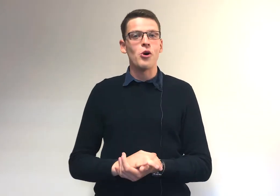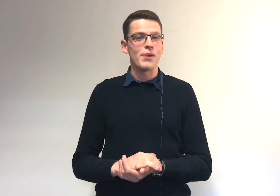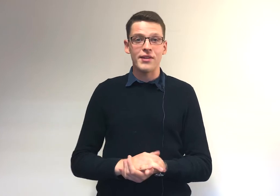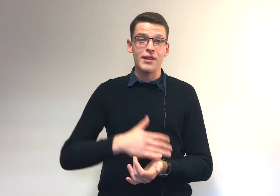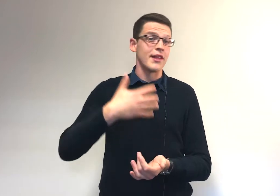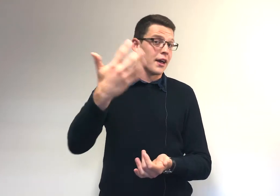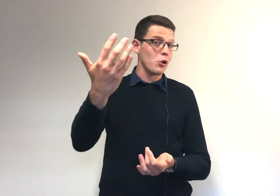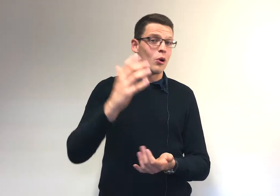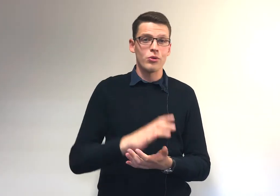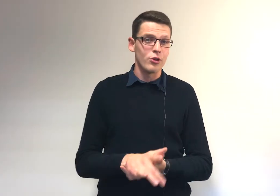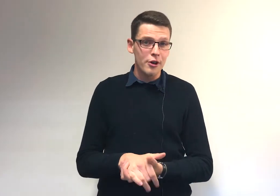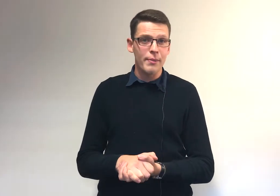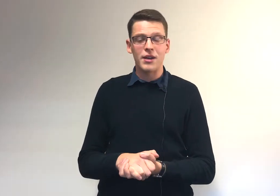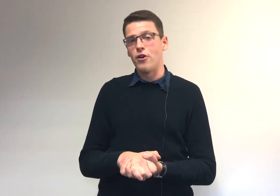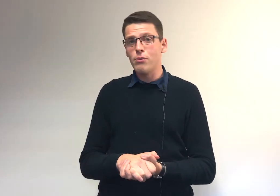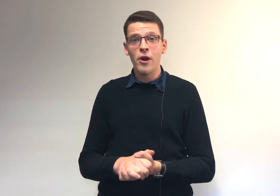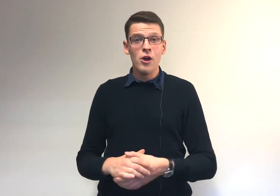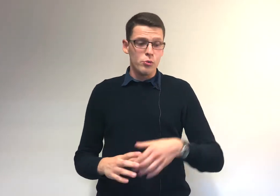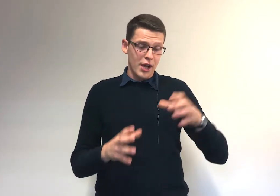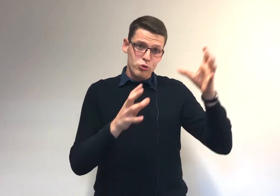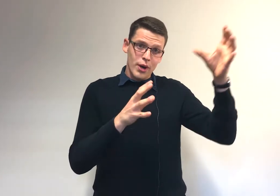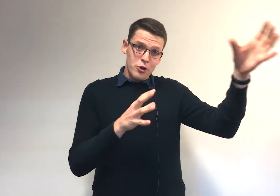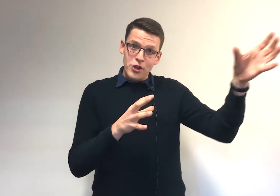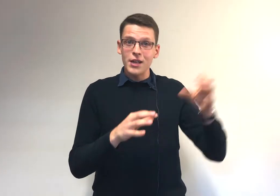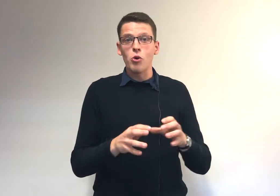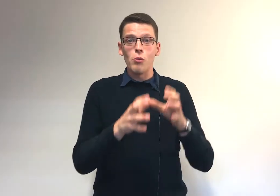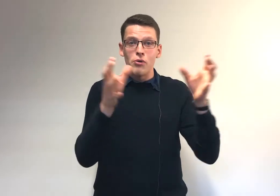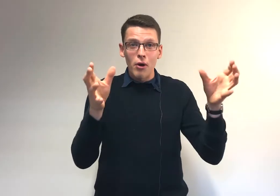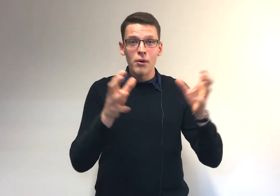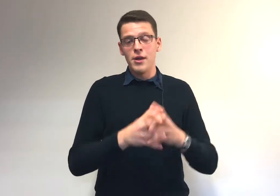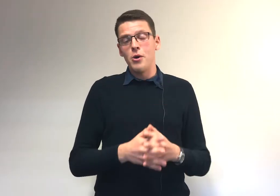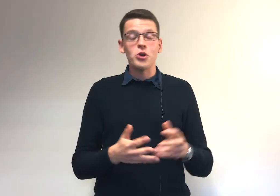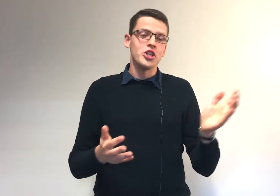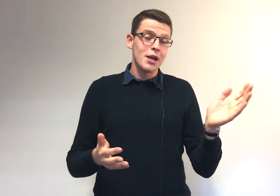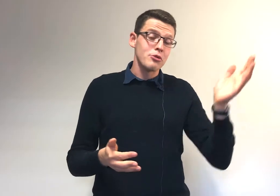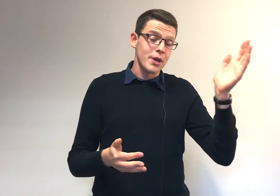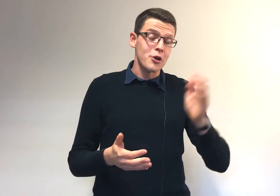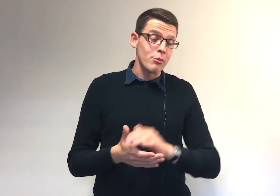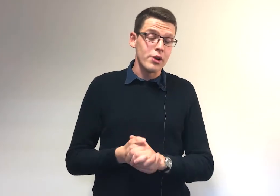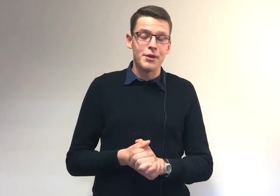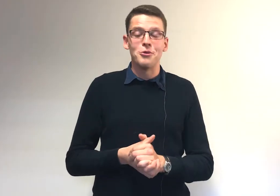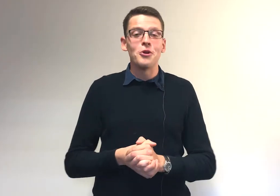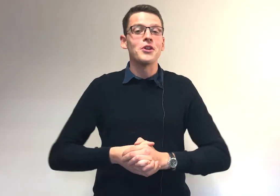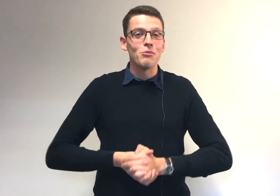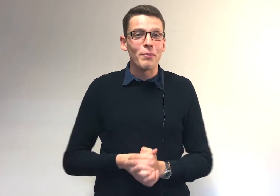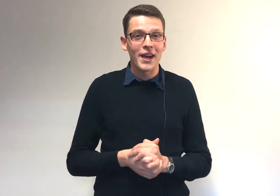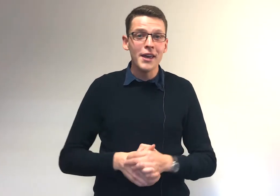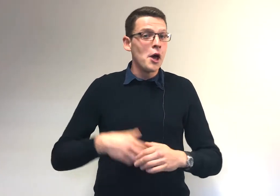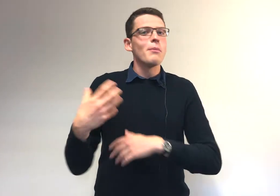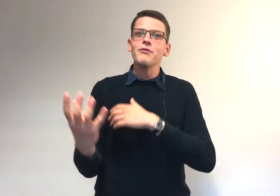replacer cinq grands auteurs, par exemple. Ou bien, tu dois connaître le plan original, puisque maintenant elle a brûlé, de Notre-Dame de Paris. Bref,